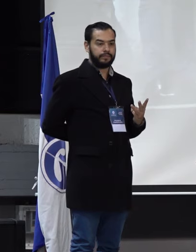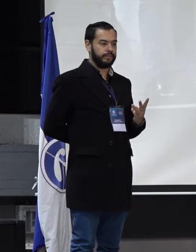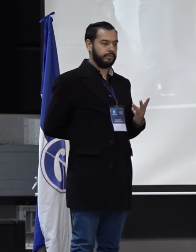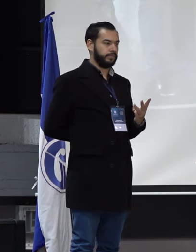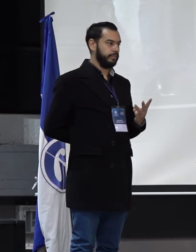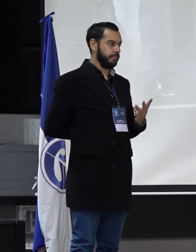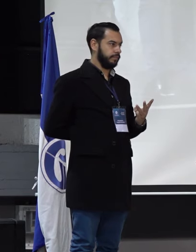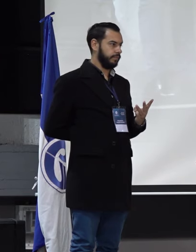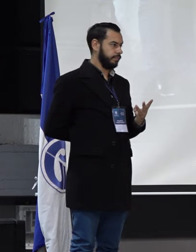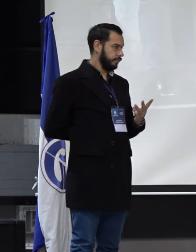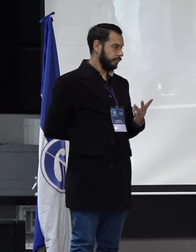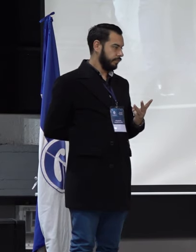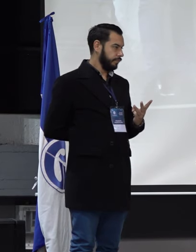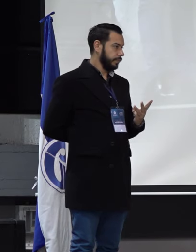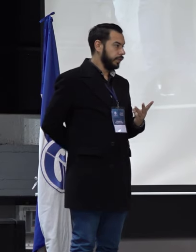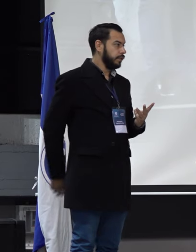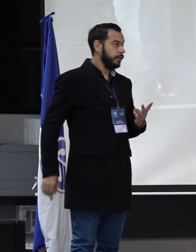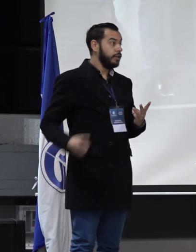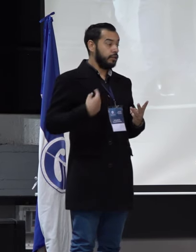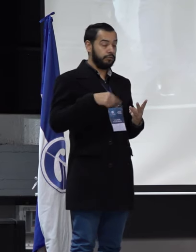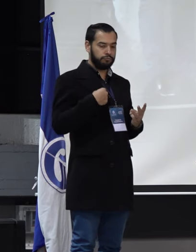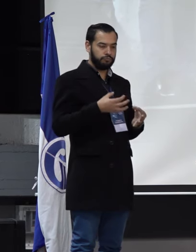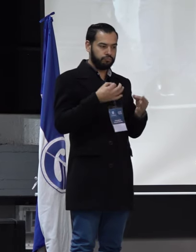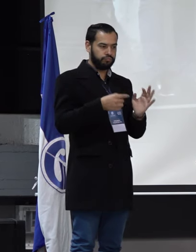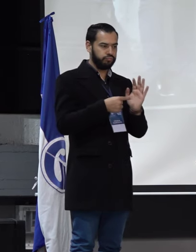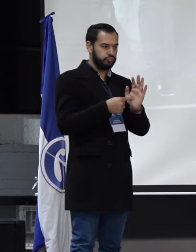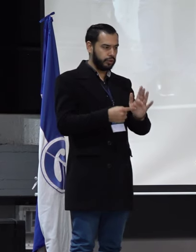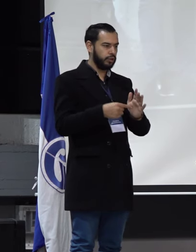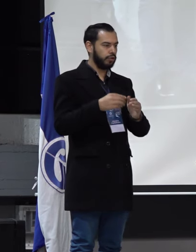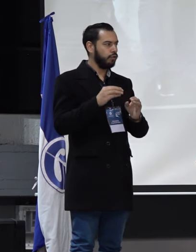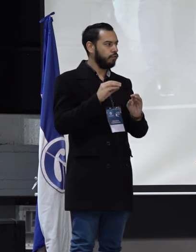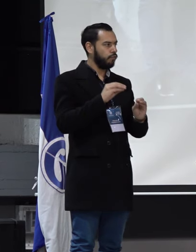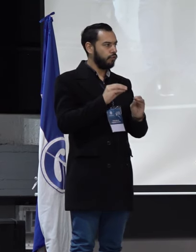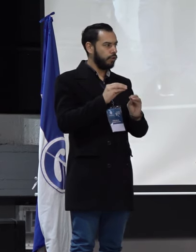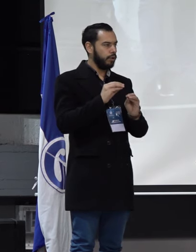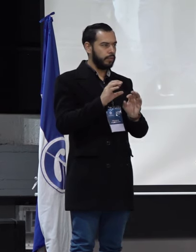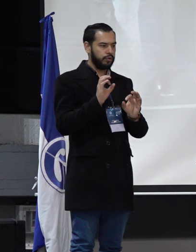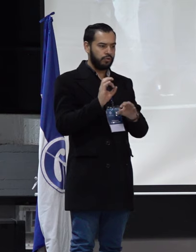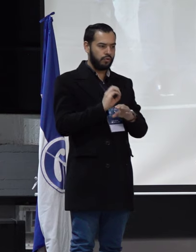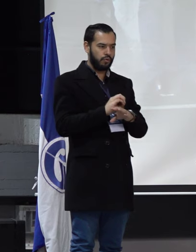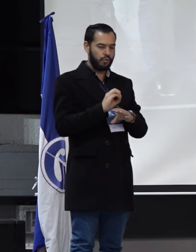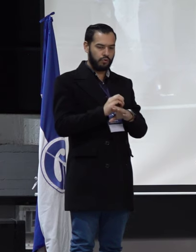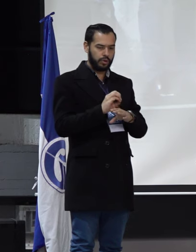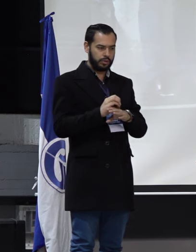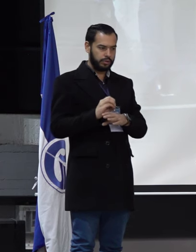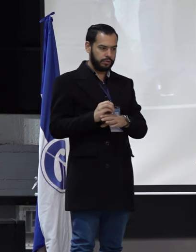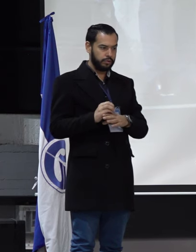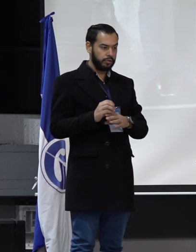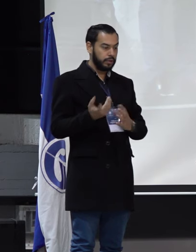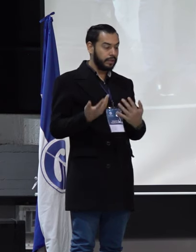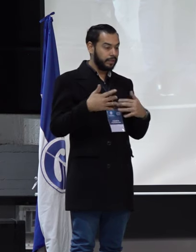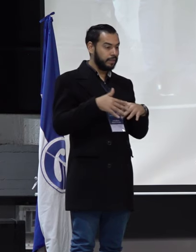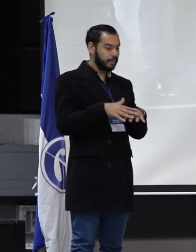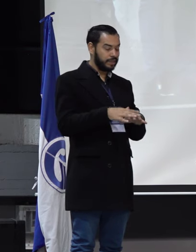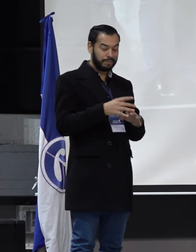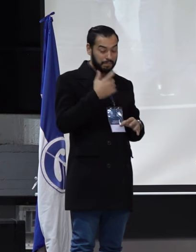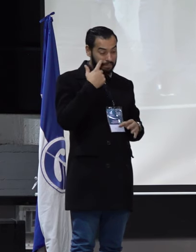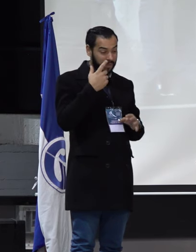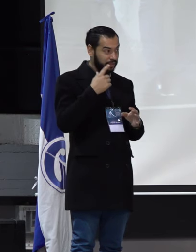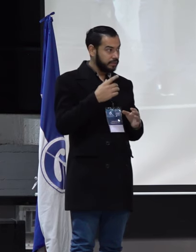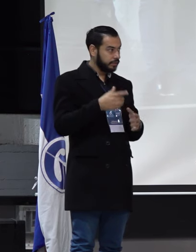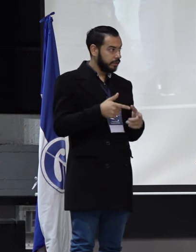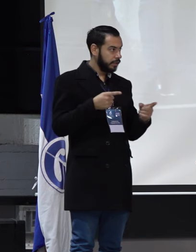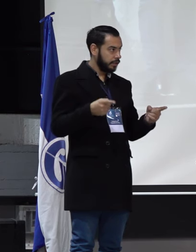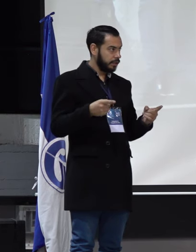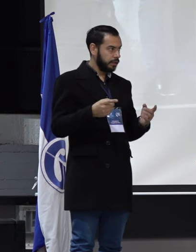Tres, nosotros tenemos que garantizar desde el Centro de Egresadores el fortalecimiento de las organizaciones. La red más grande de educadores en este